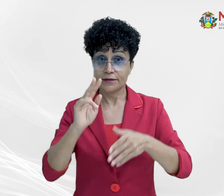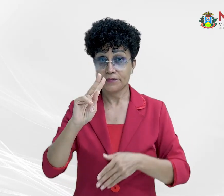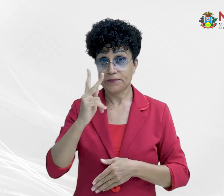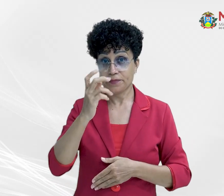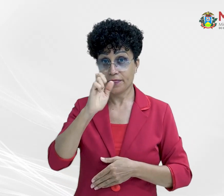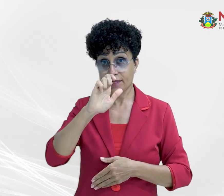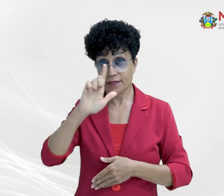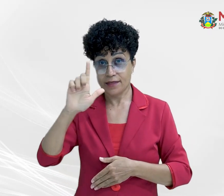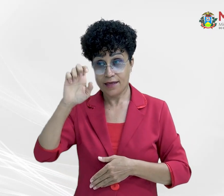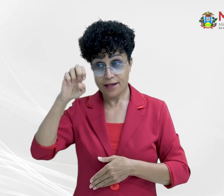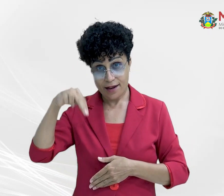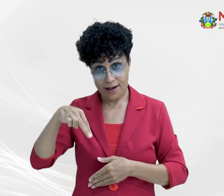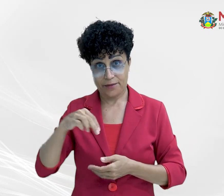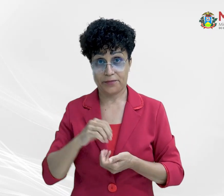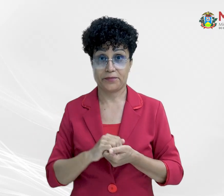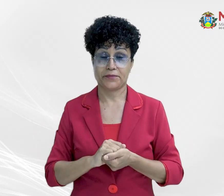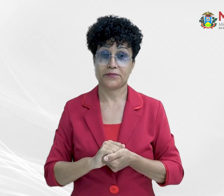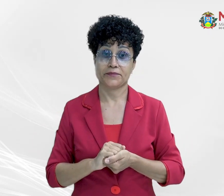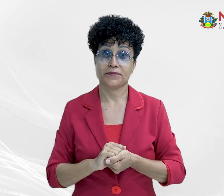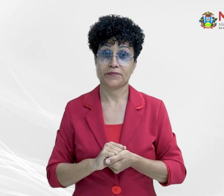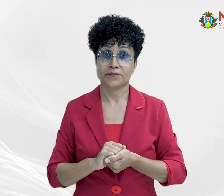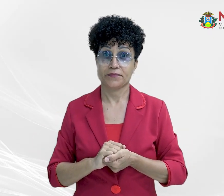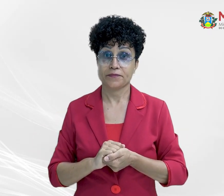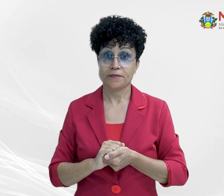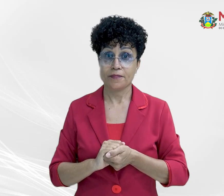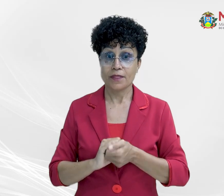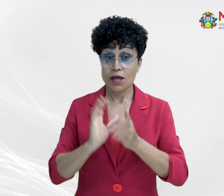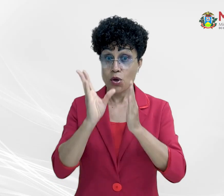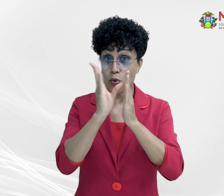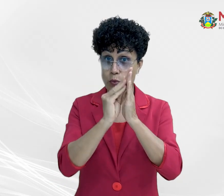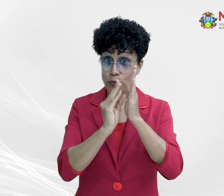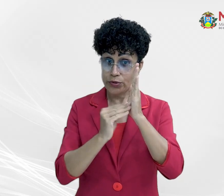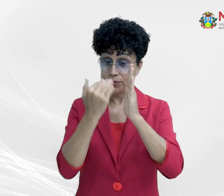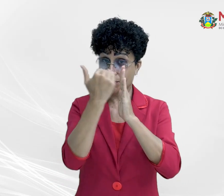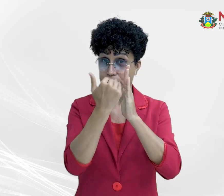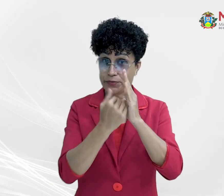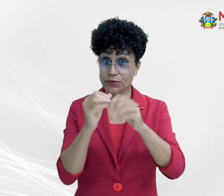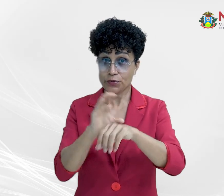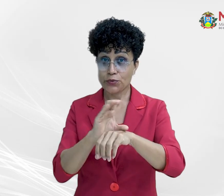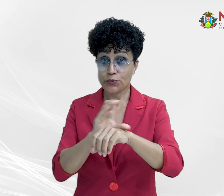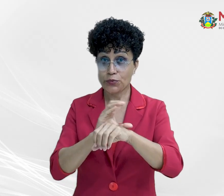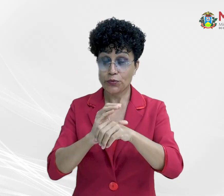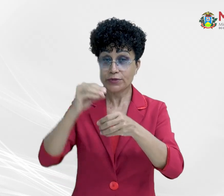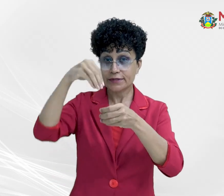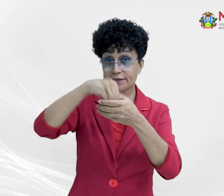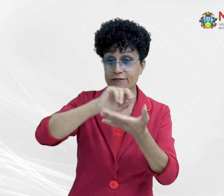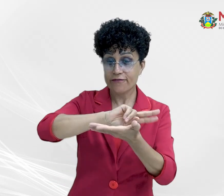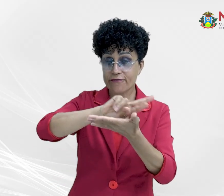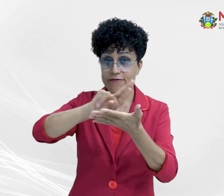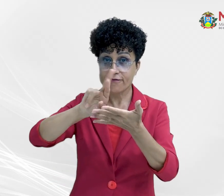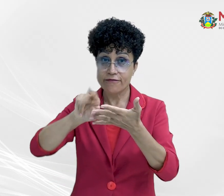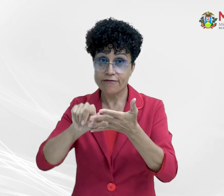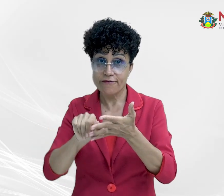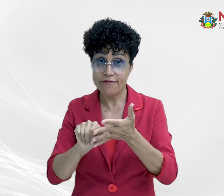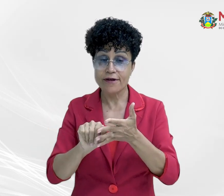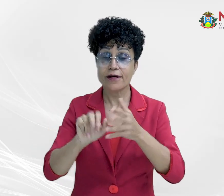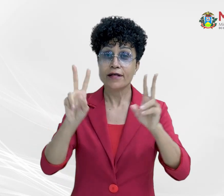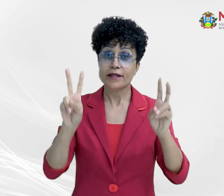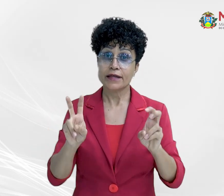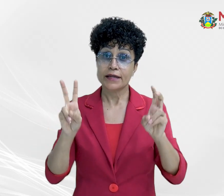Uliankurik. O conteúdo programático do curso inclui, entre outras coisas, abordagens sobre conceitos básicos